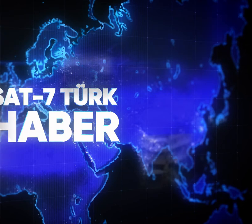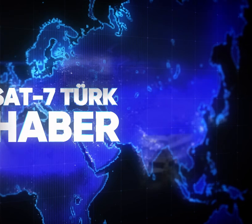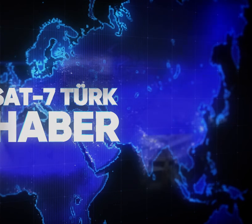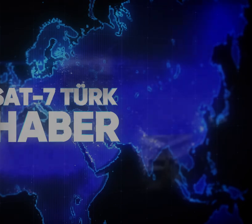İzlediğiniz